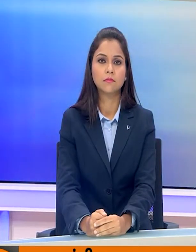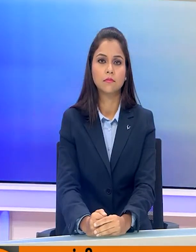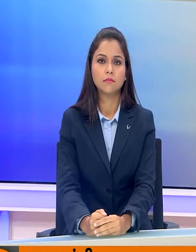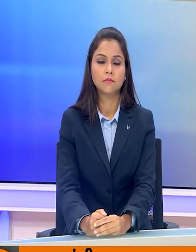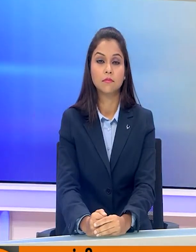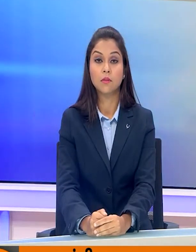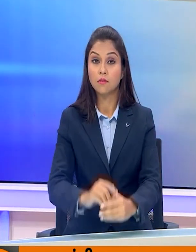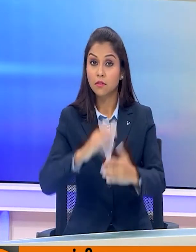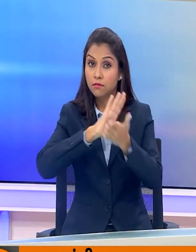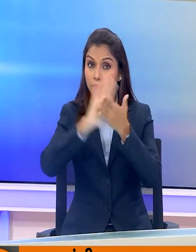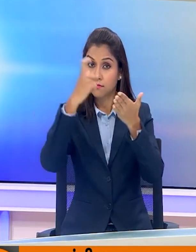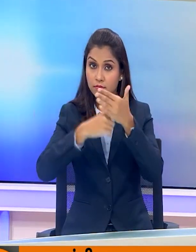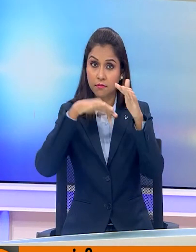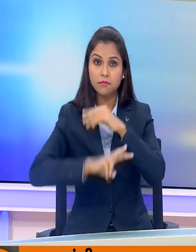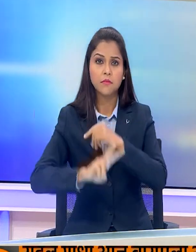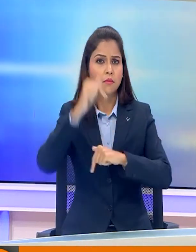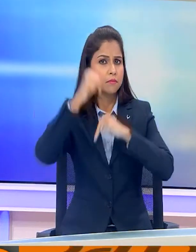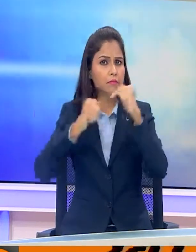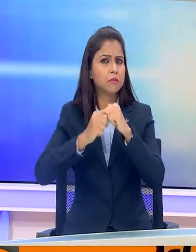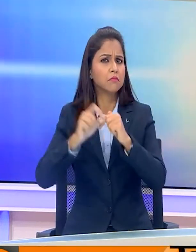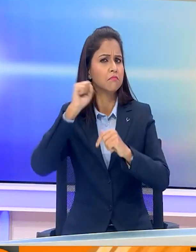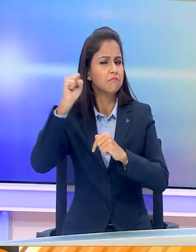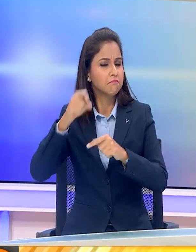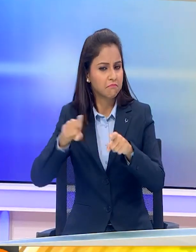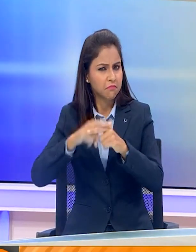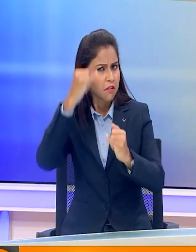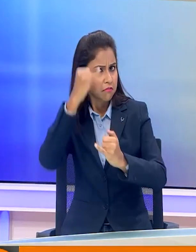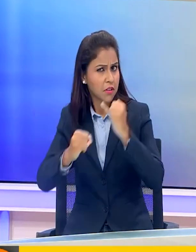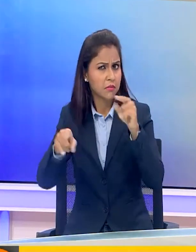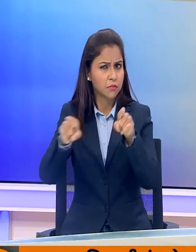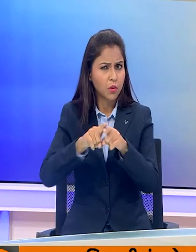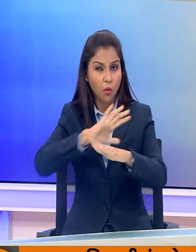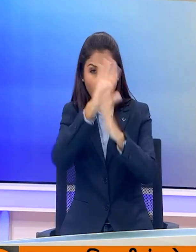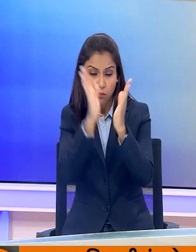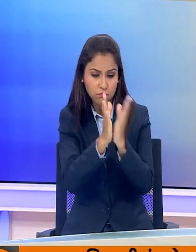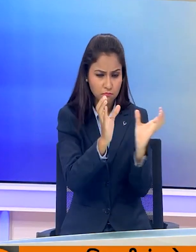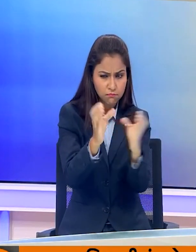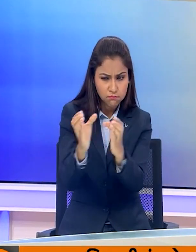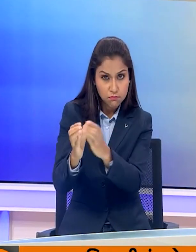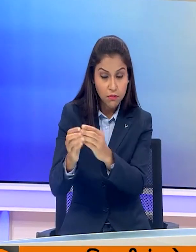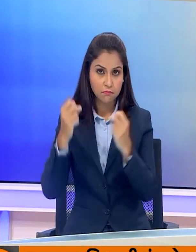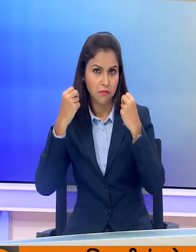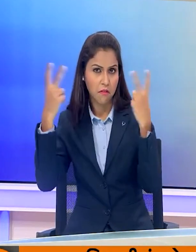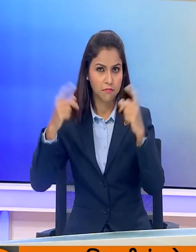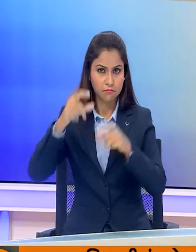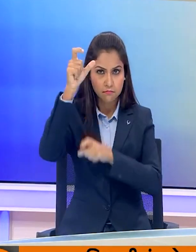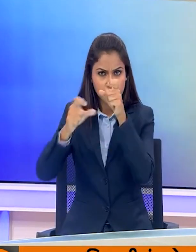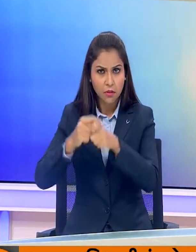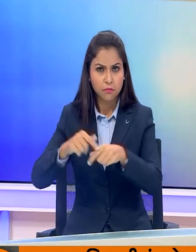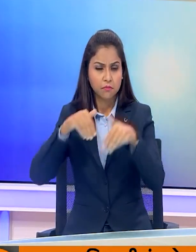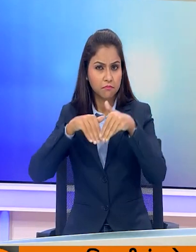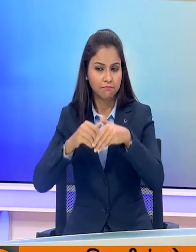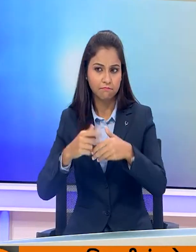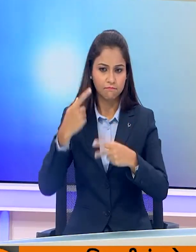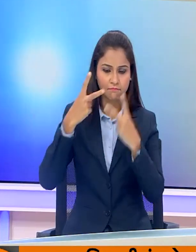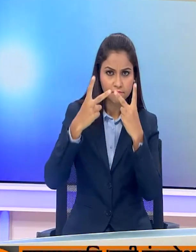और हर्याना विधानसबा चनाओ के लिए प्रचार चरम पर है सभी राजनितिक दलों के स्टार प्रचारक मतदाताओं को